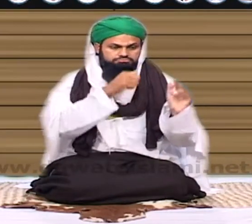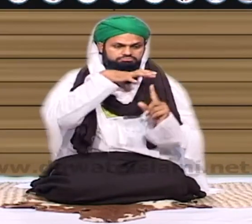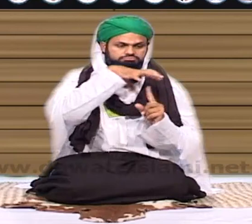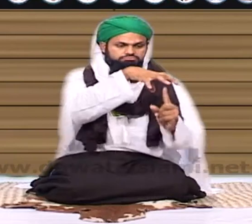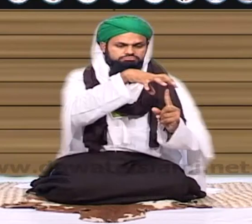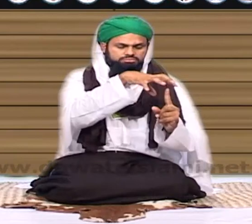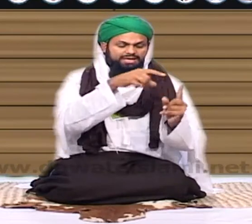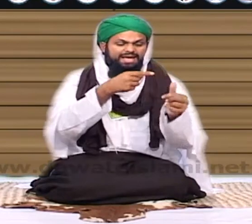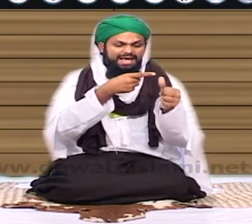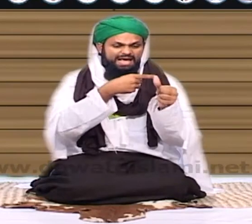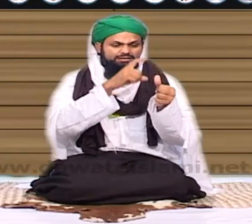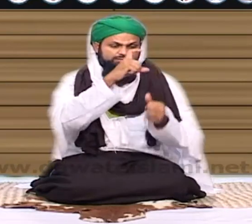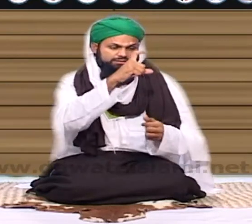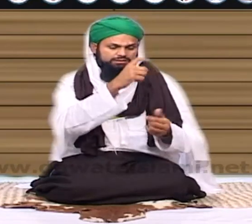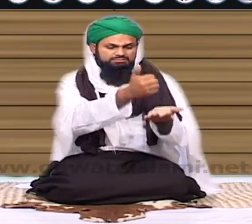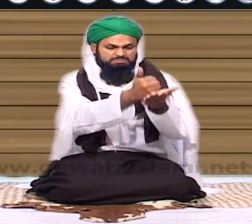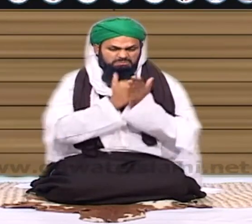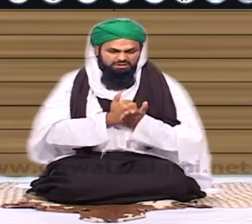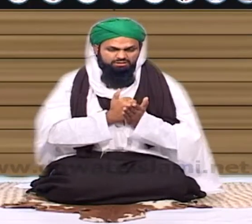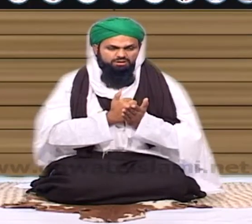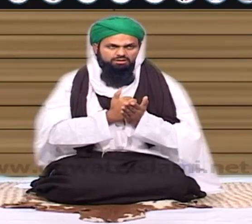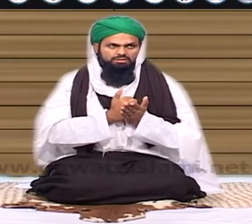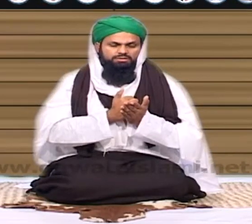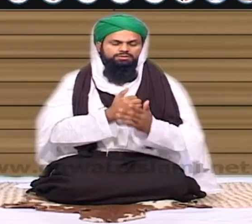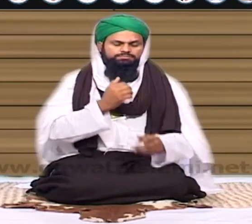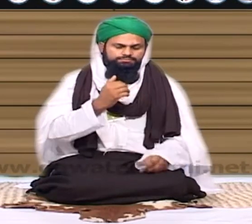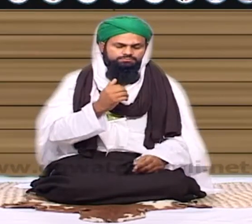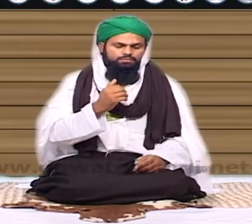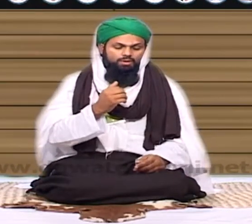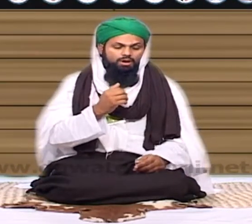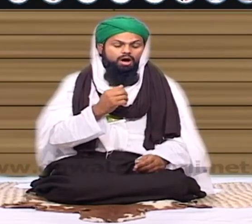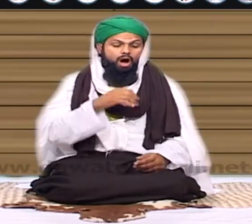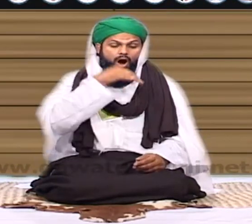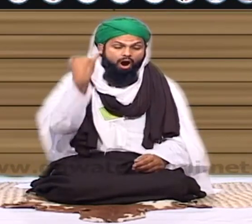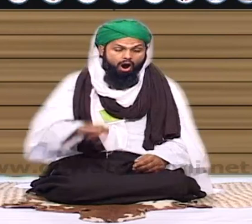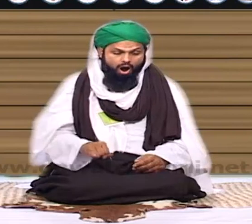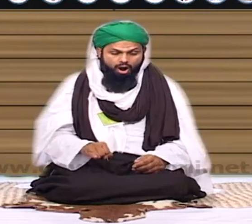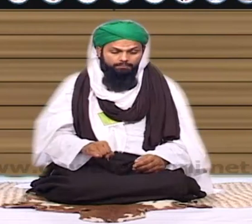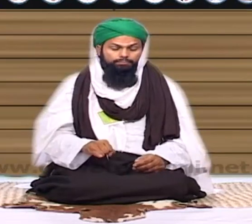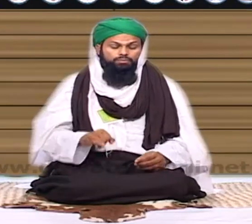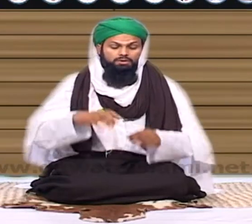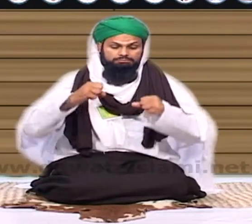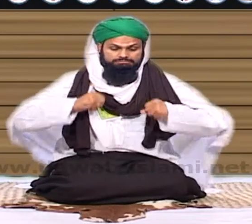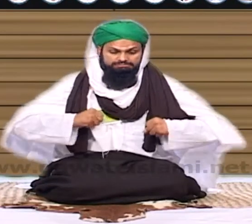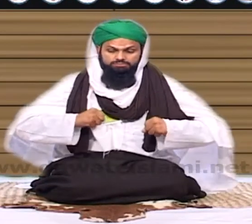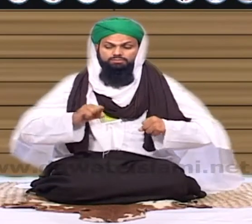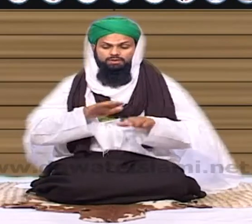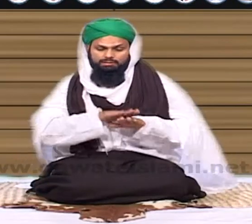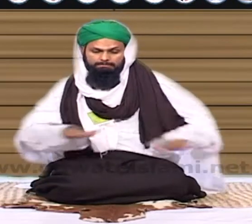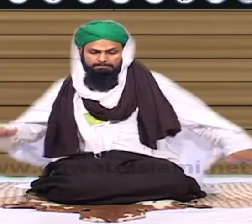وجہ سے ہمیں ائر کنڈیشنر ملتا ہے حرام کی روزی کی وجہ سے ہمیں ترہ ترہ کا فرنیچر ملتا ہے